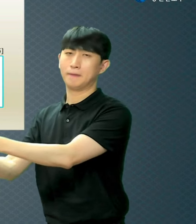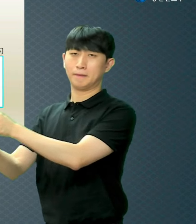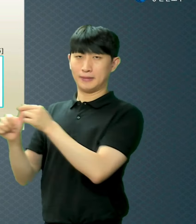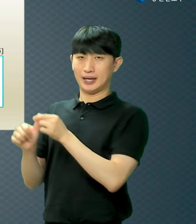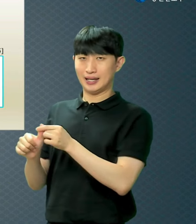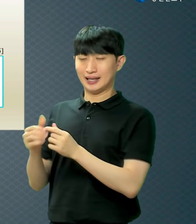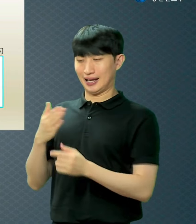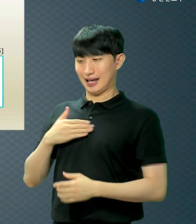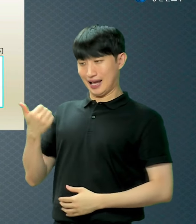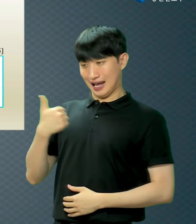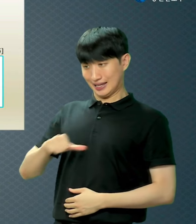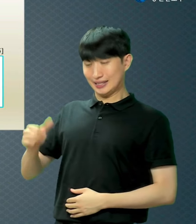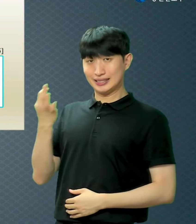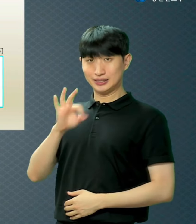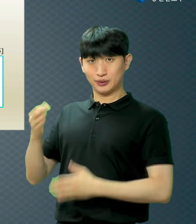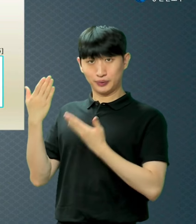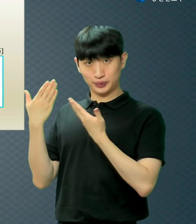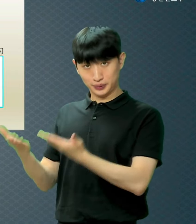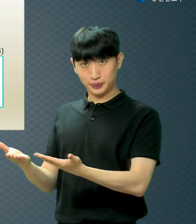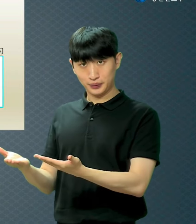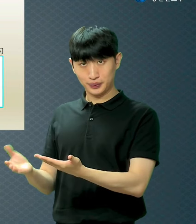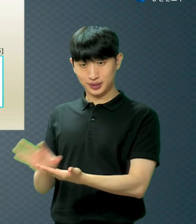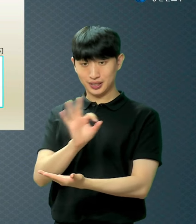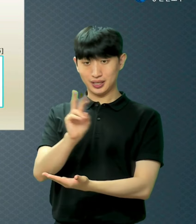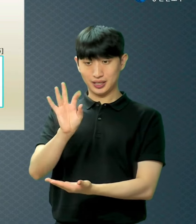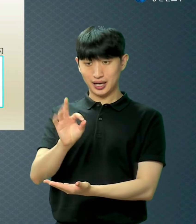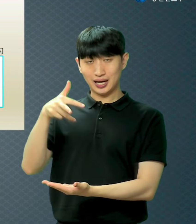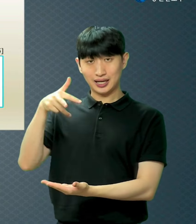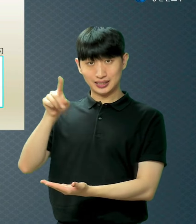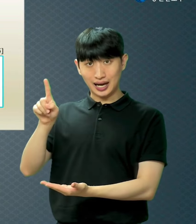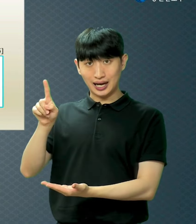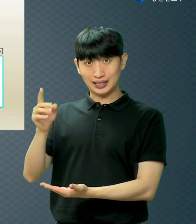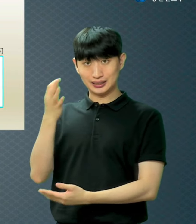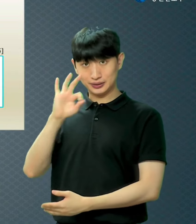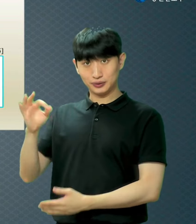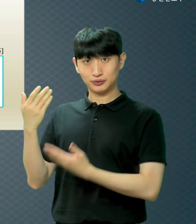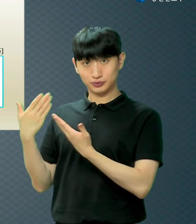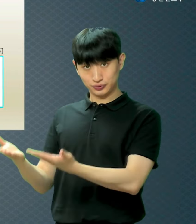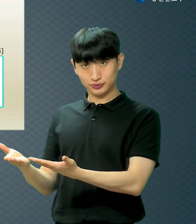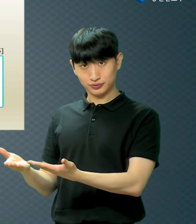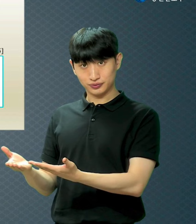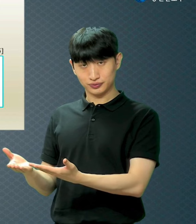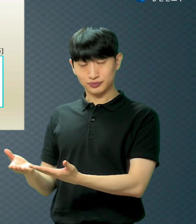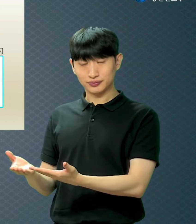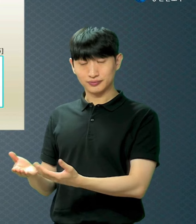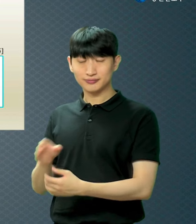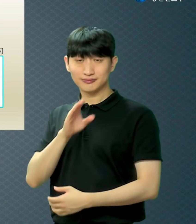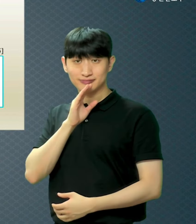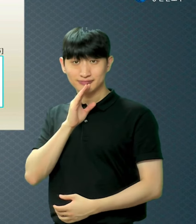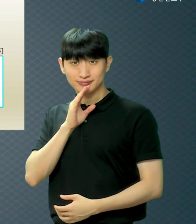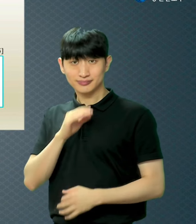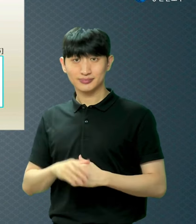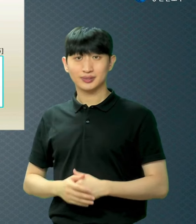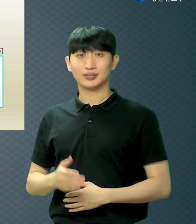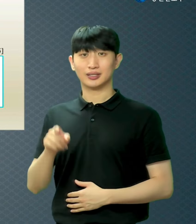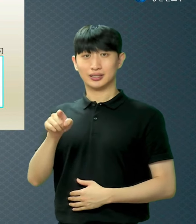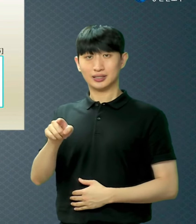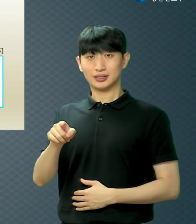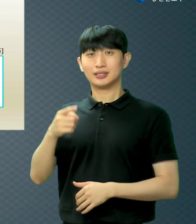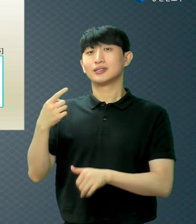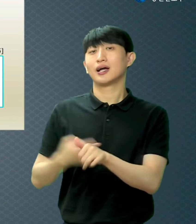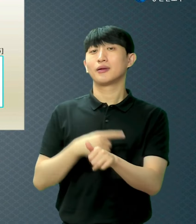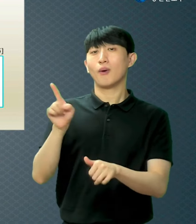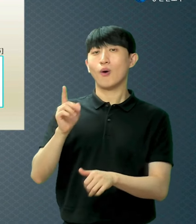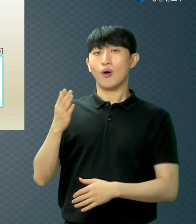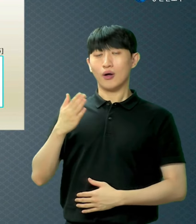내가 양자를 삼았다는 얘기는 아들만 하나 데리고 왔다는 얘기가 아닙니다 나의 모든 것이